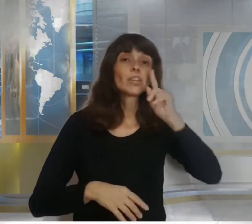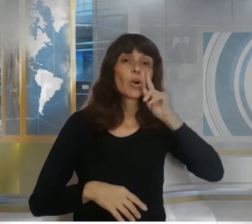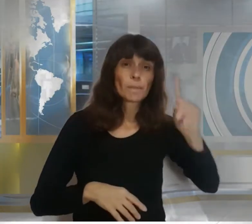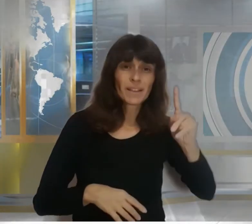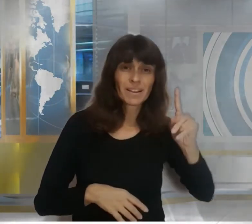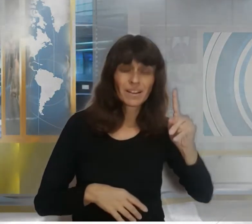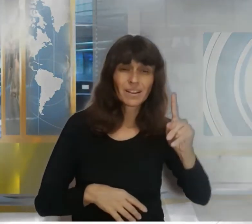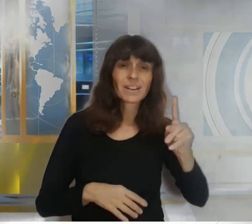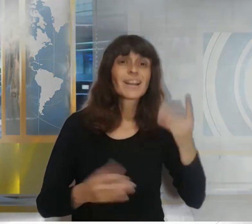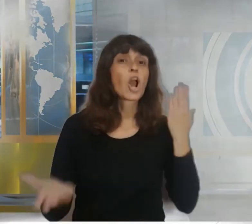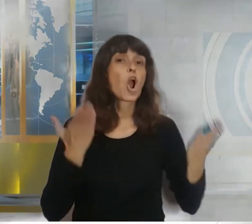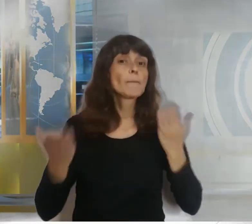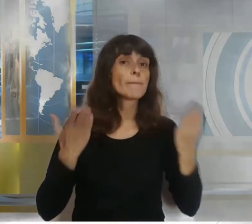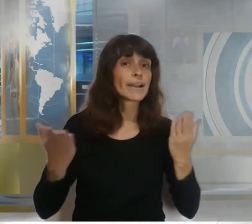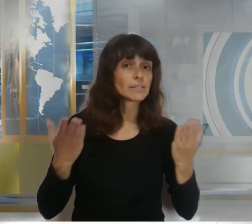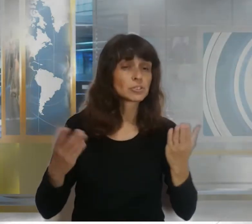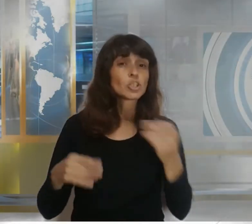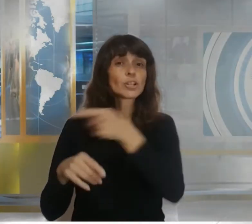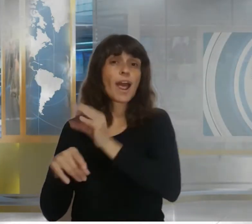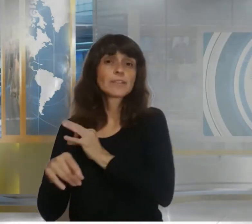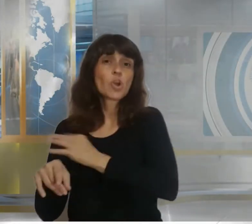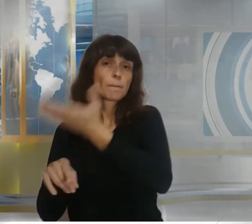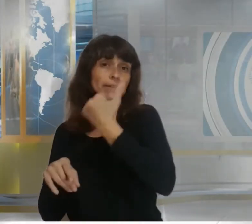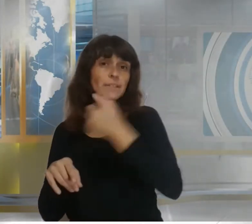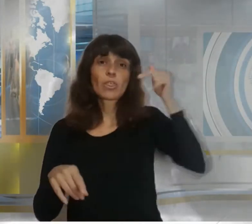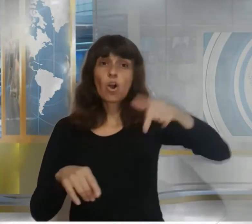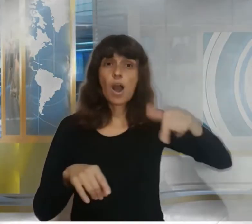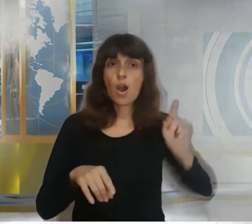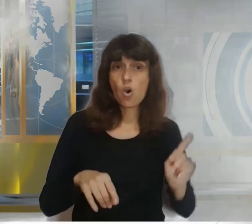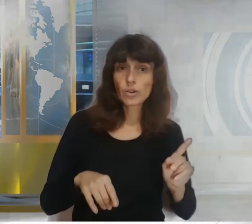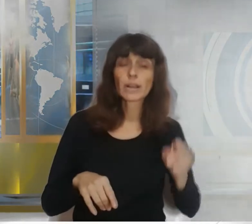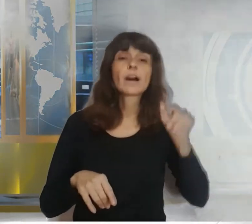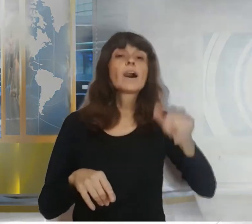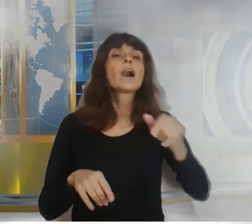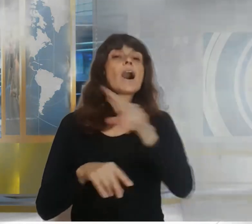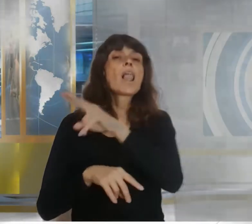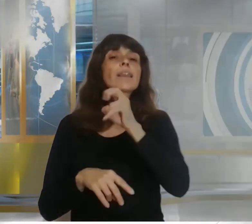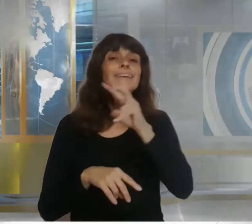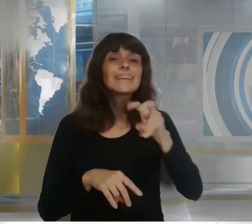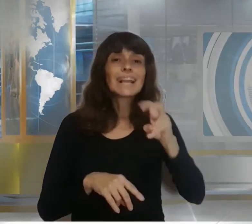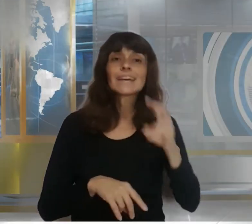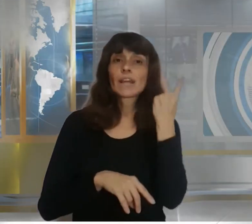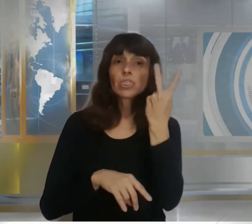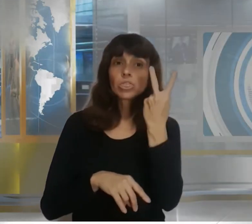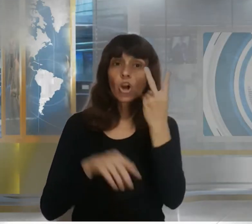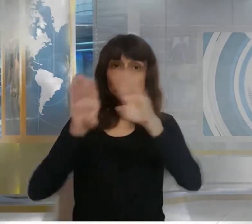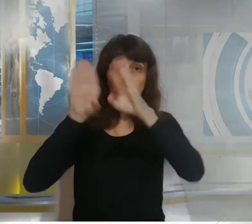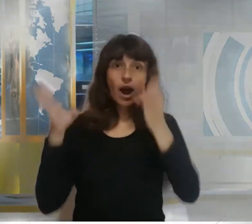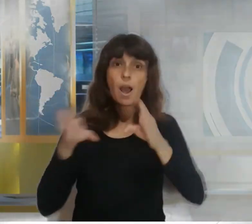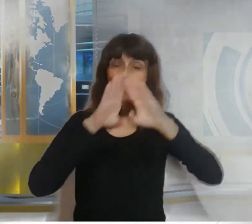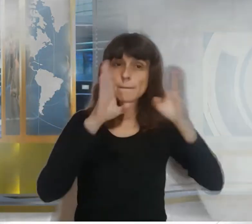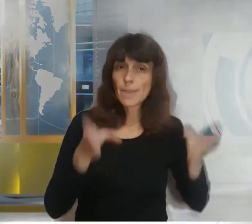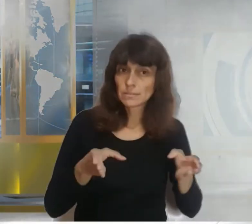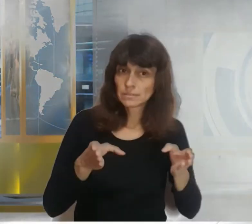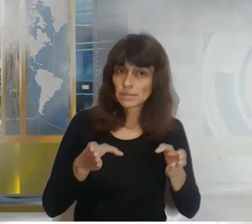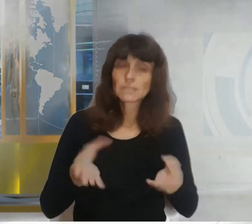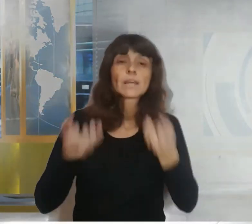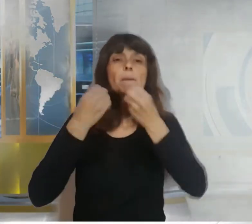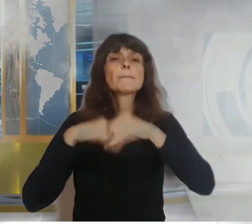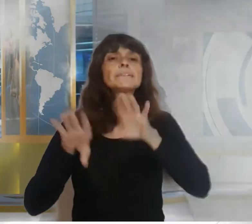alquileres pues los alquileres de un 2 ambientes arrancaron el año en 25 mil pesos y en el caso de un